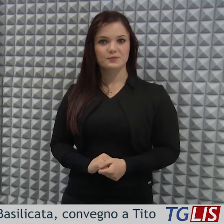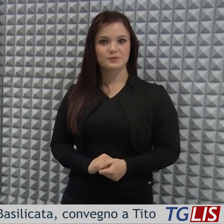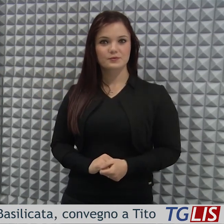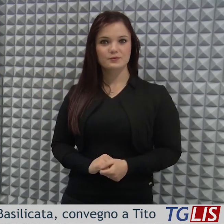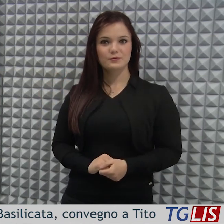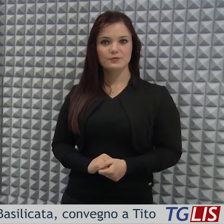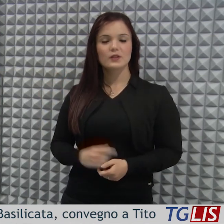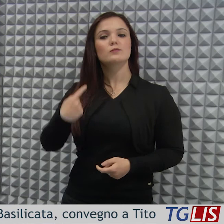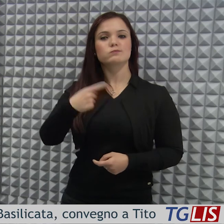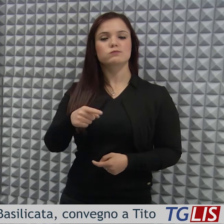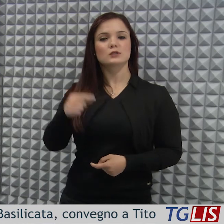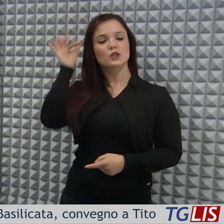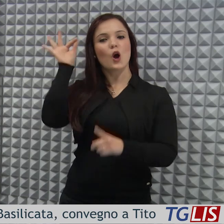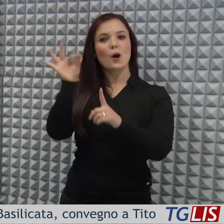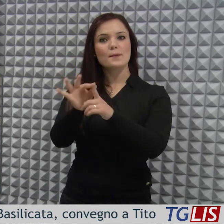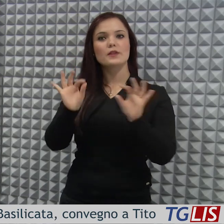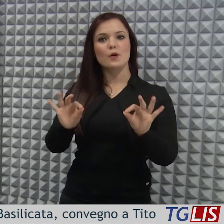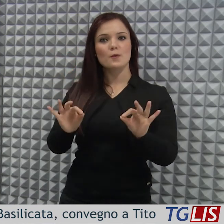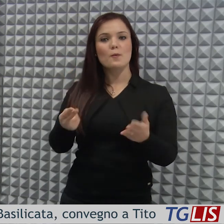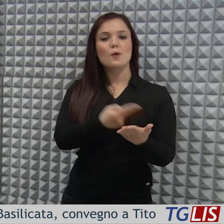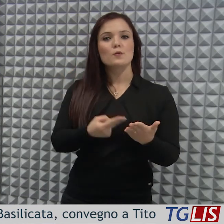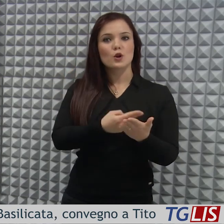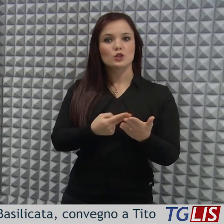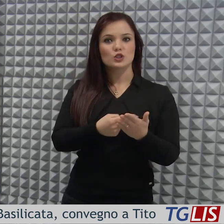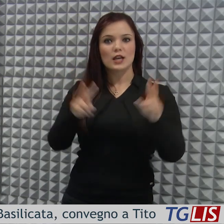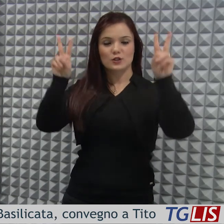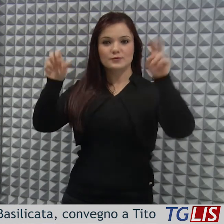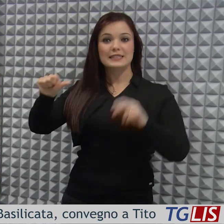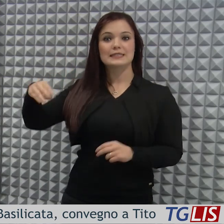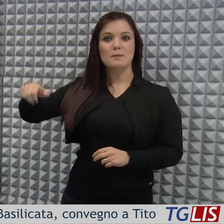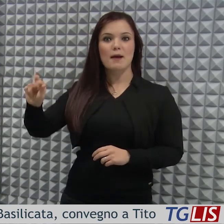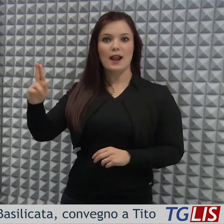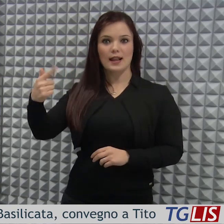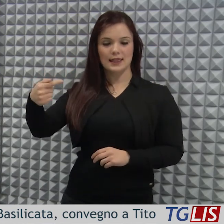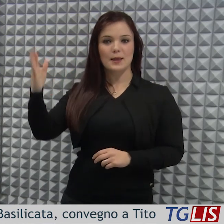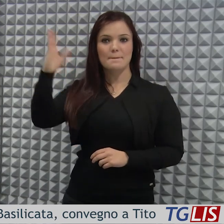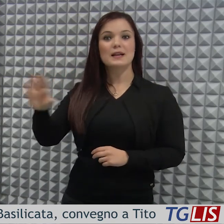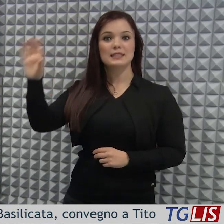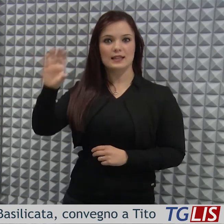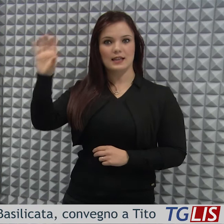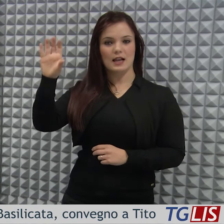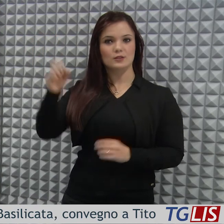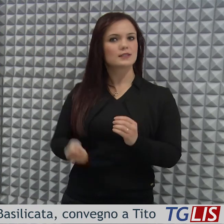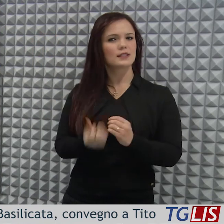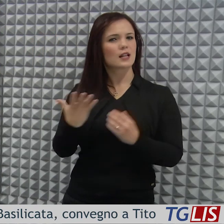E' questa la mission del progetto Smart Basilicata. Nato in